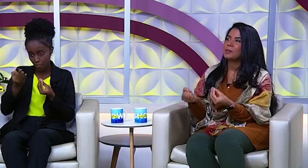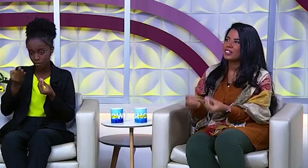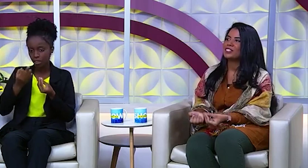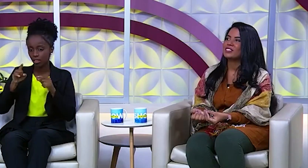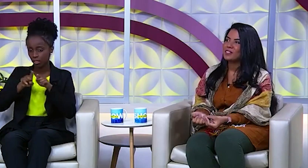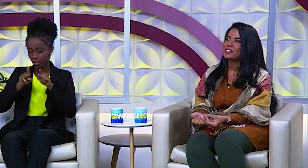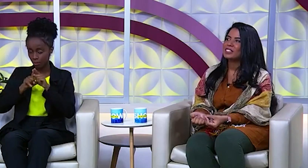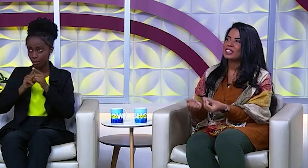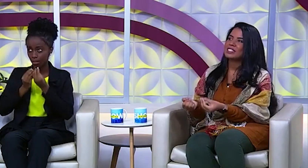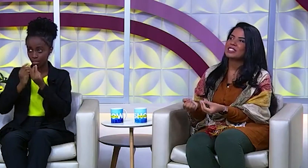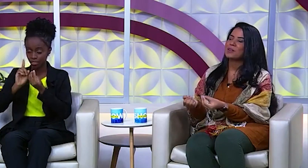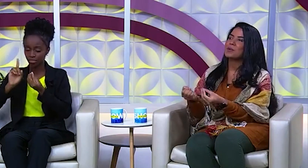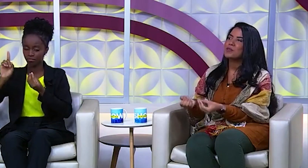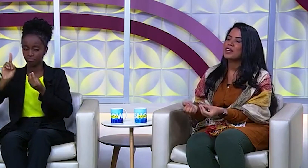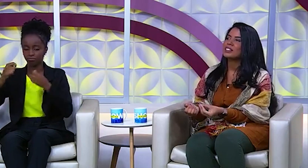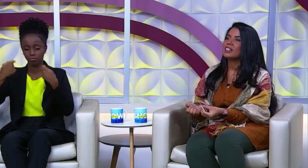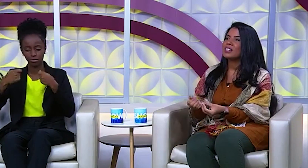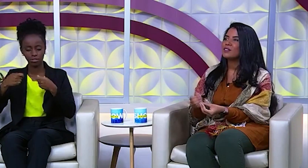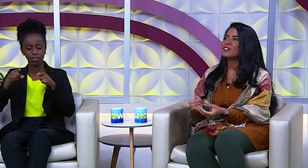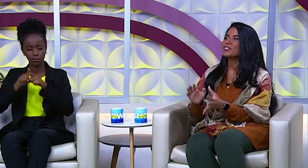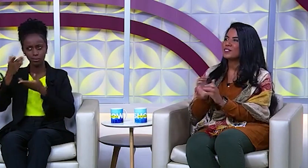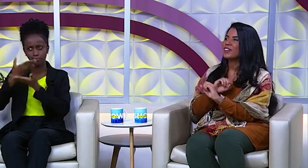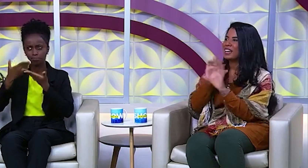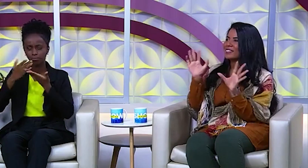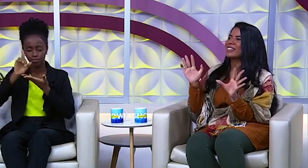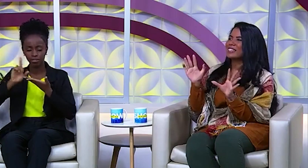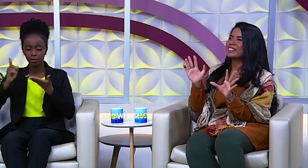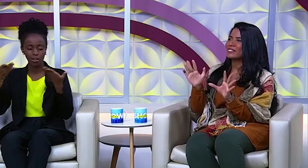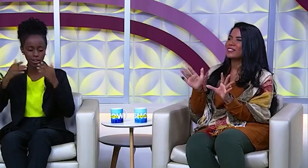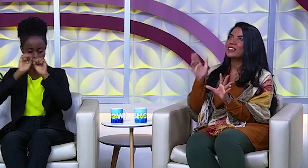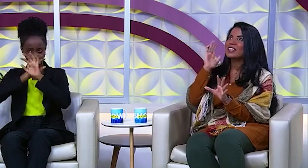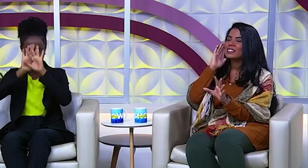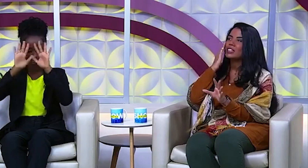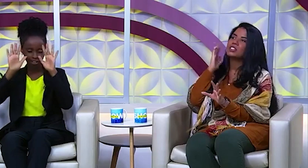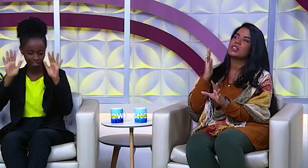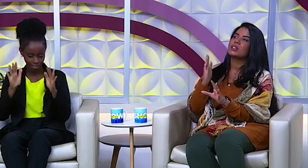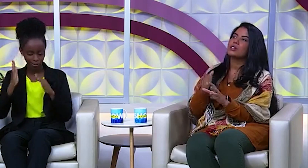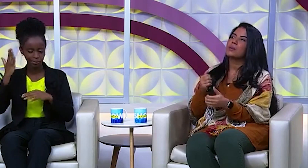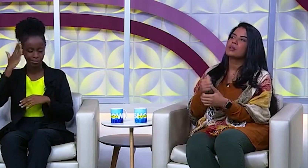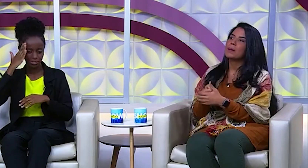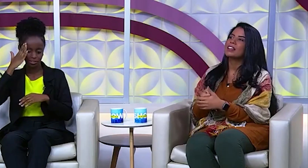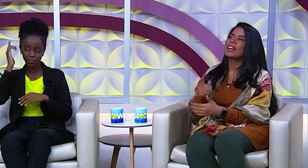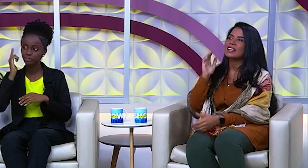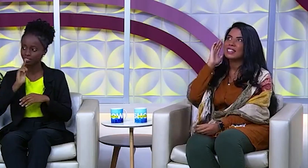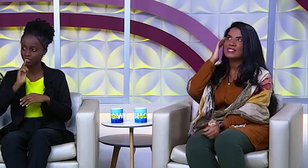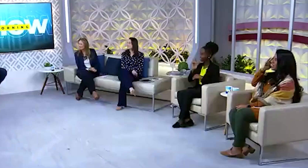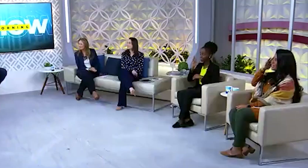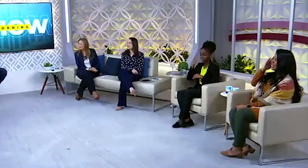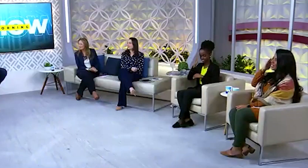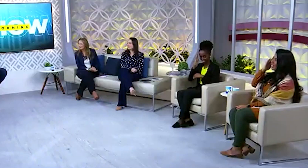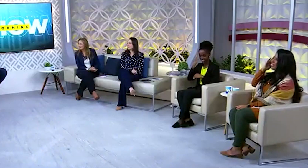perante a Deus tem que ser assim, como uma oferta. Ele falou, nossa, ficou claro, né? Que ele até falou, entendi. Entendeu? É,